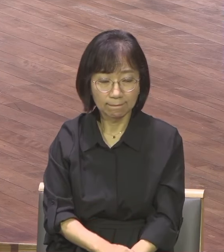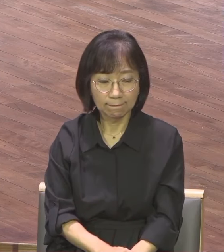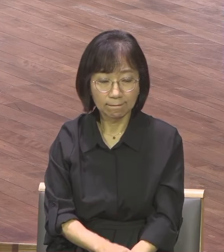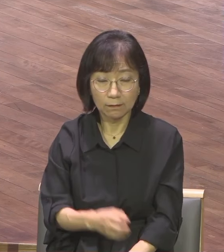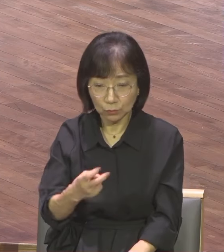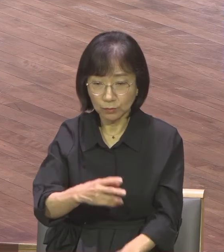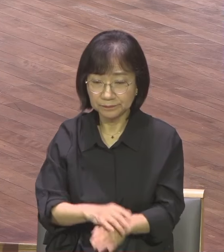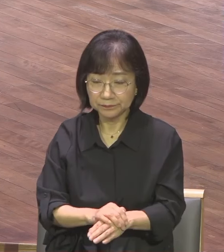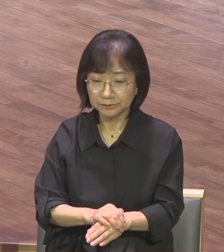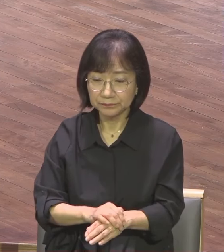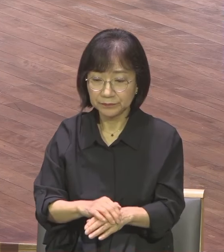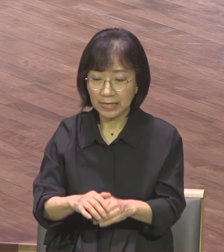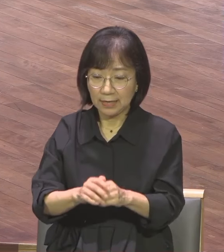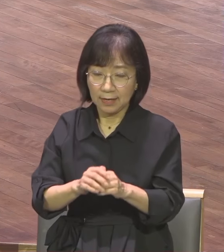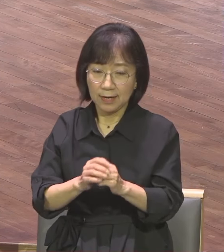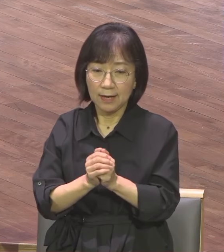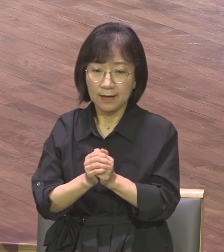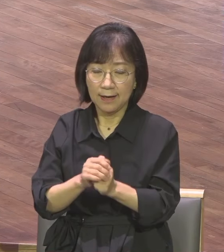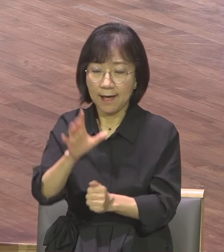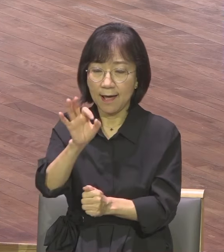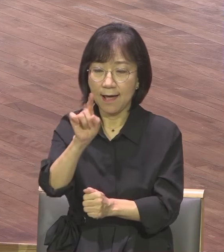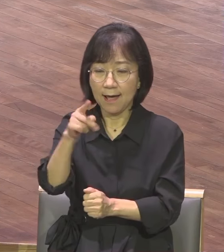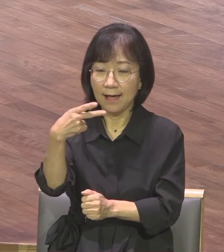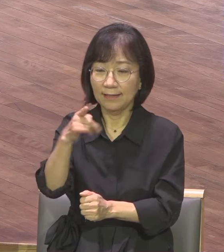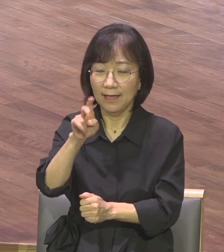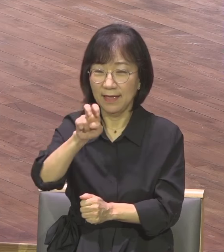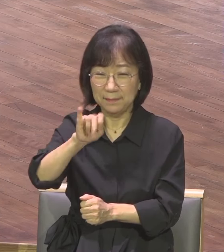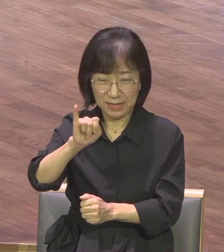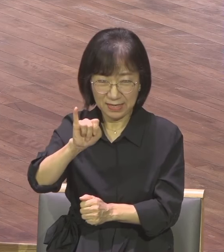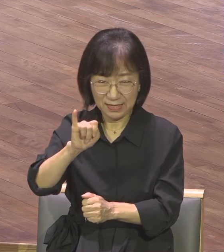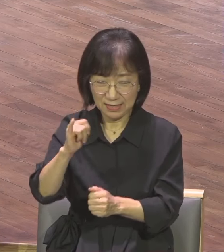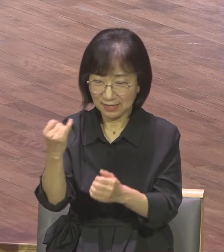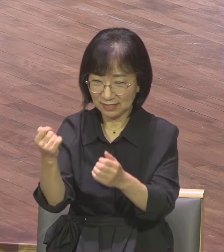그래서 교회 안에 머물러 있는 성도도 굉장히 많았어요